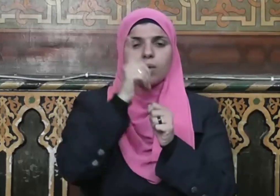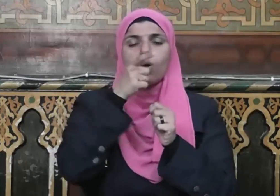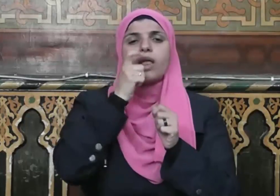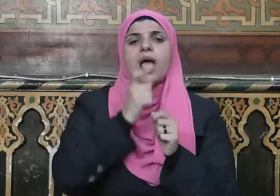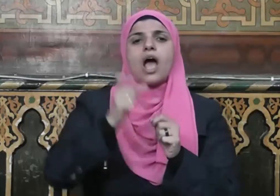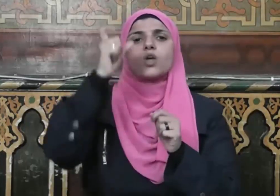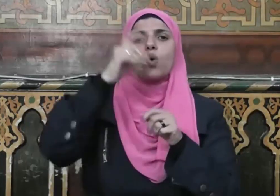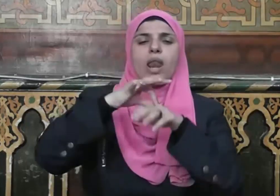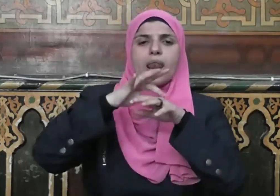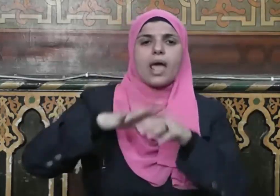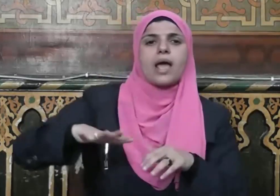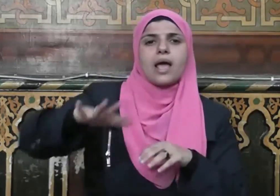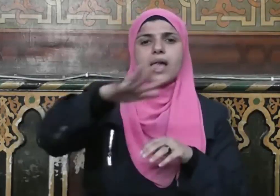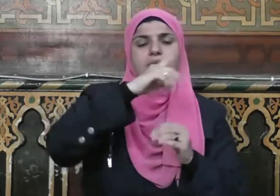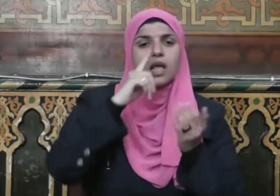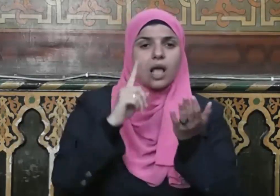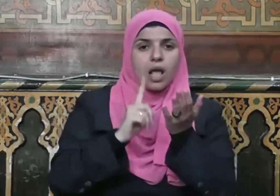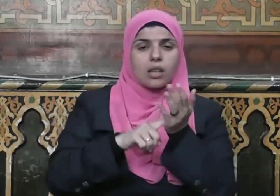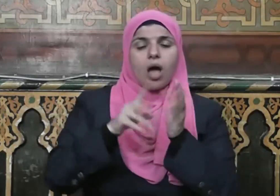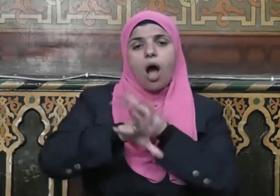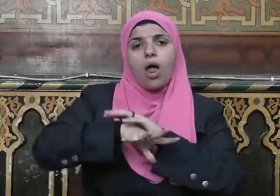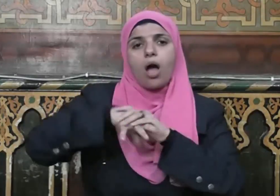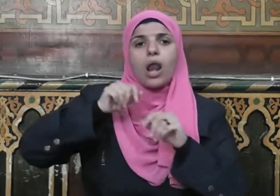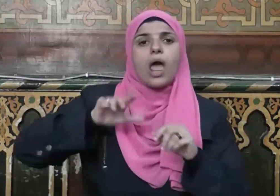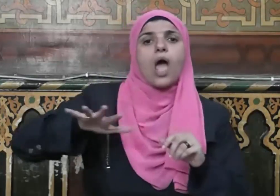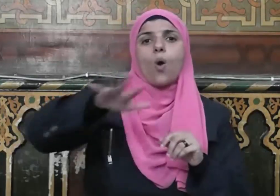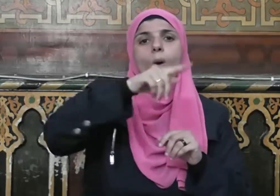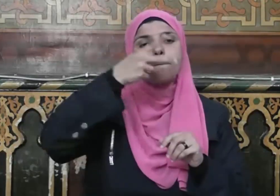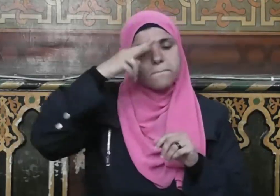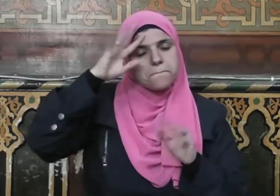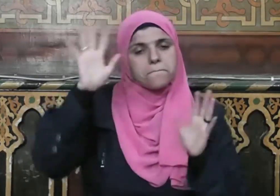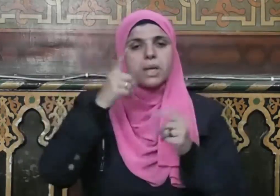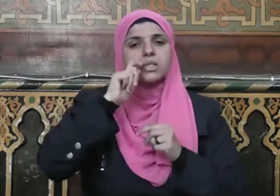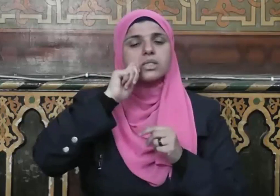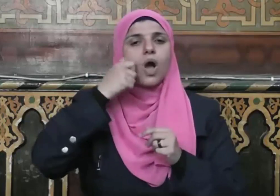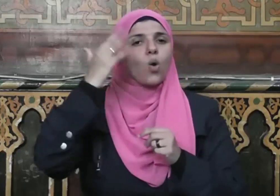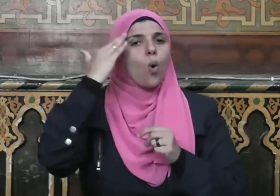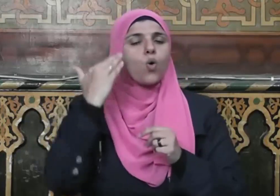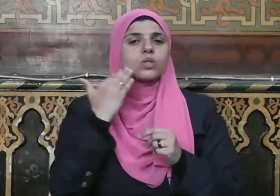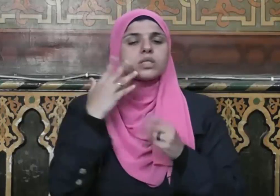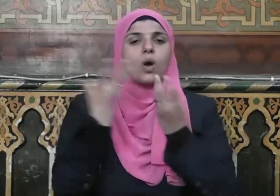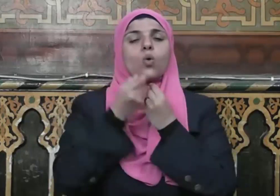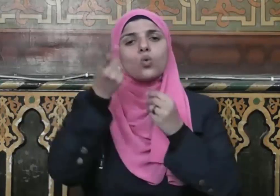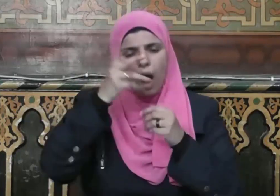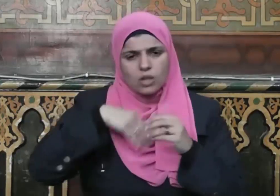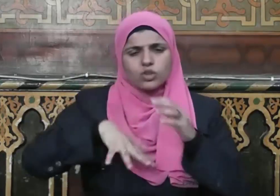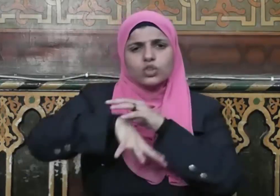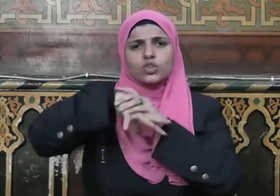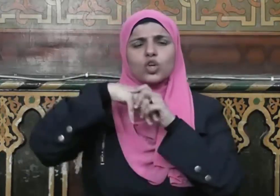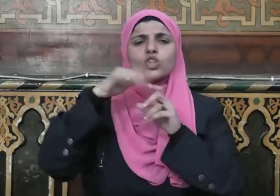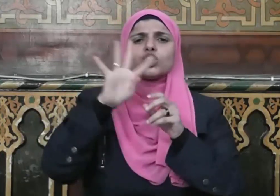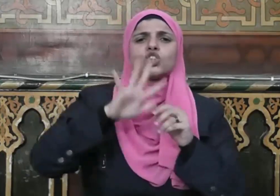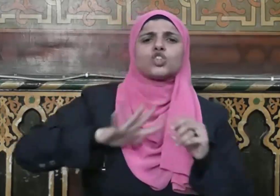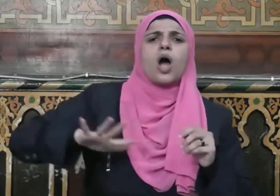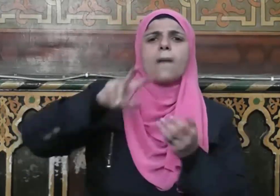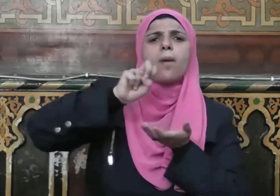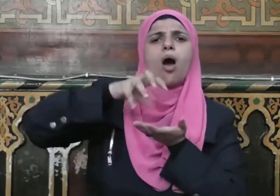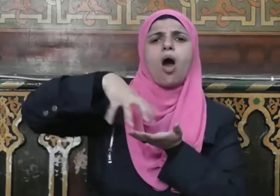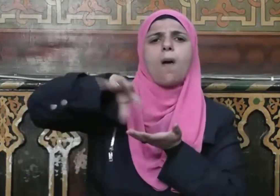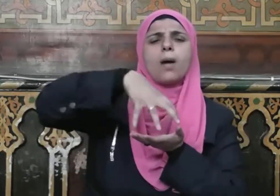تعالى يا أيها الناس إنا خلقناكم من ذكر وأنثى وجعلناكم شعوبا